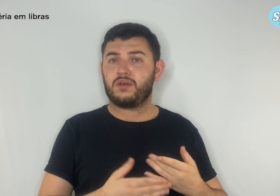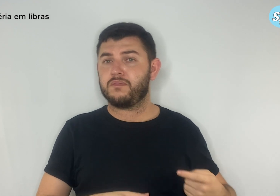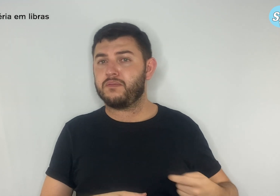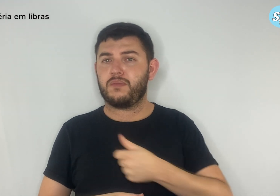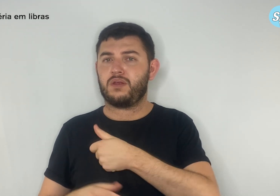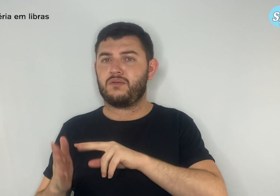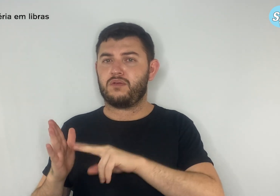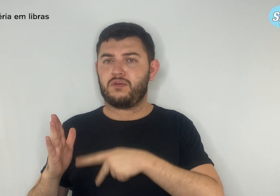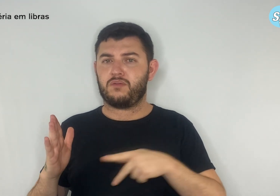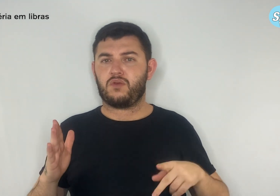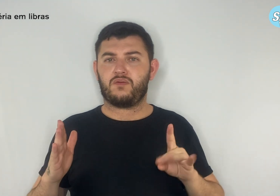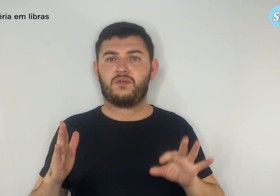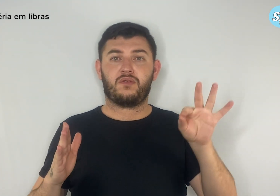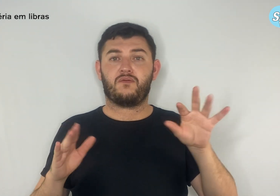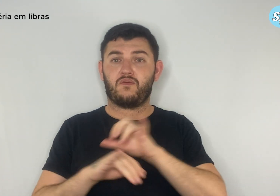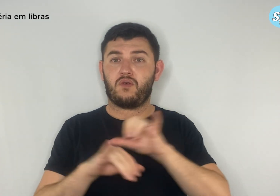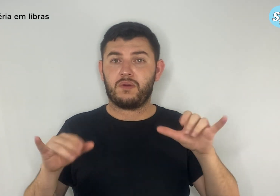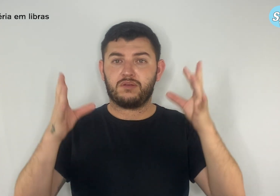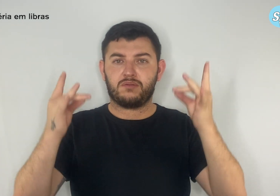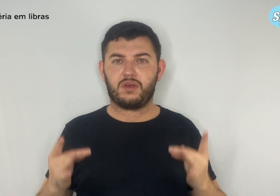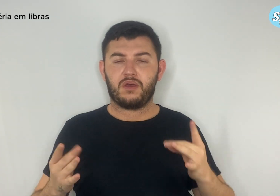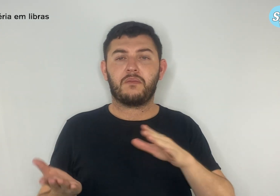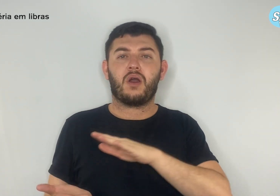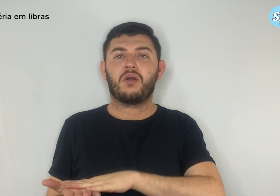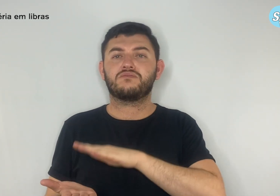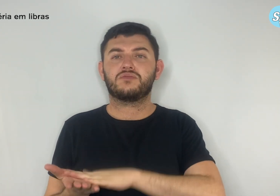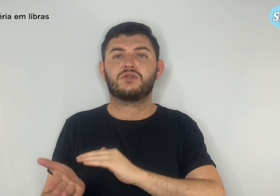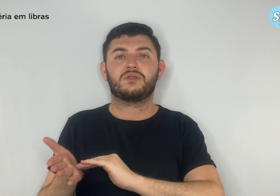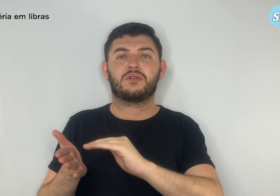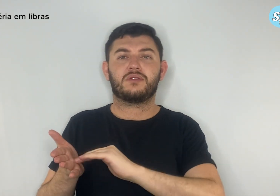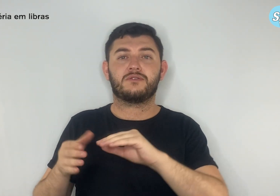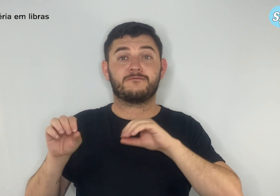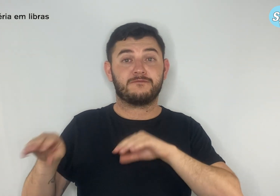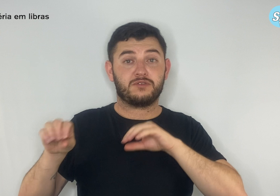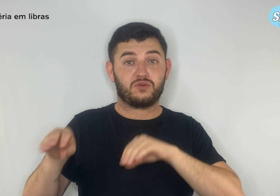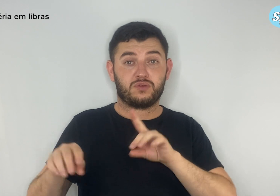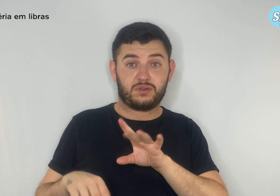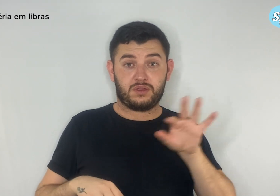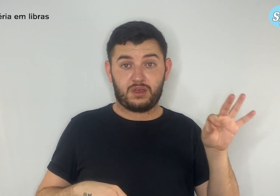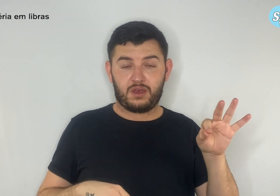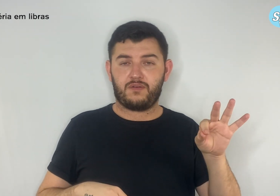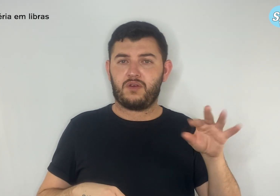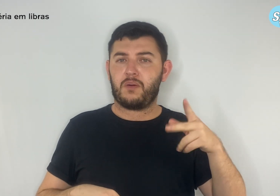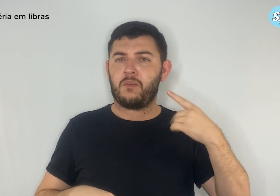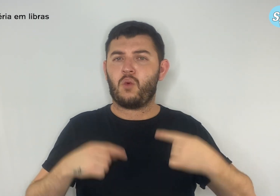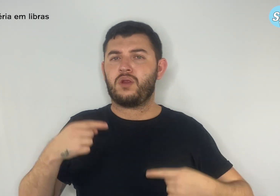para exigir da Secretaria de Educação do Distrito Federal uma política de prevenção à